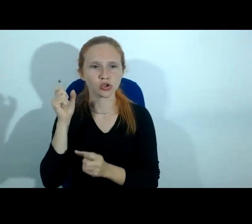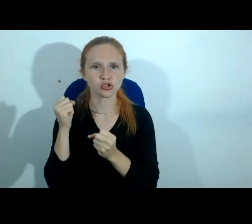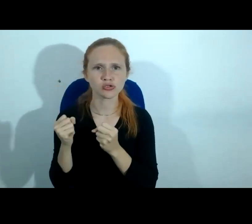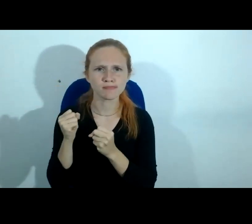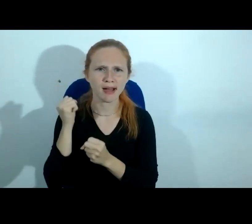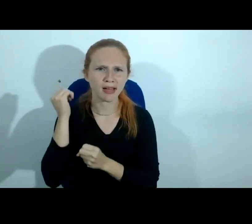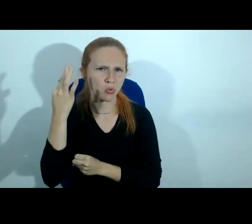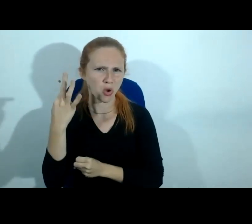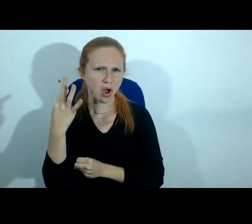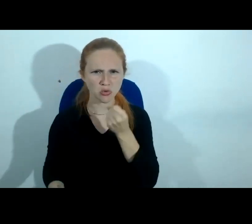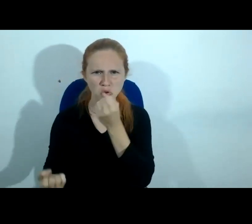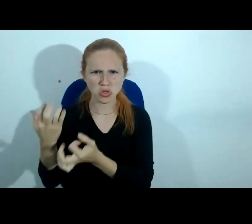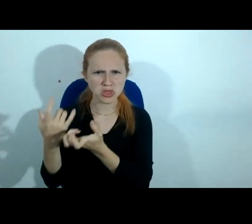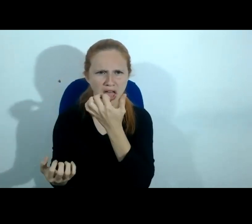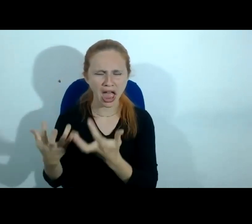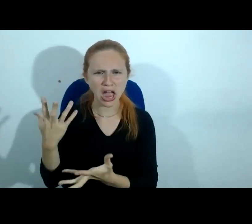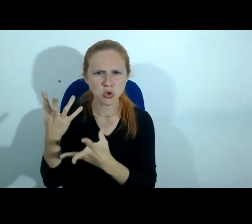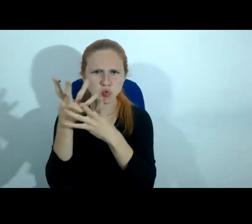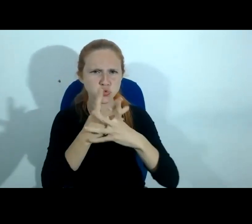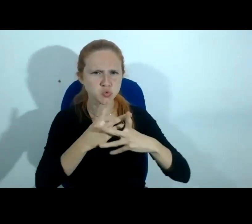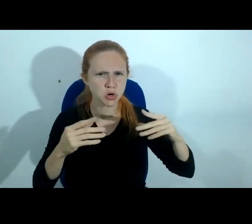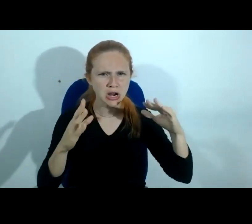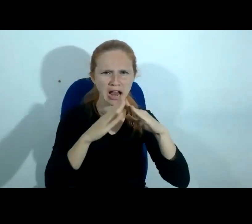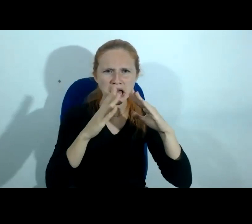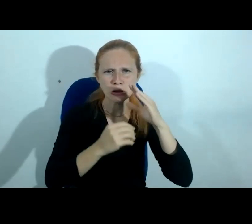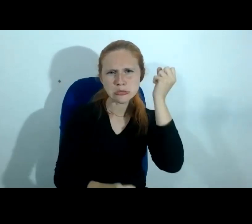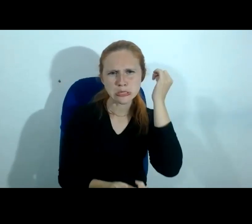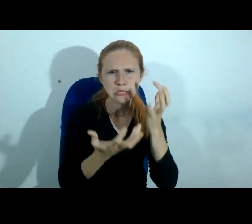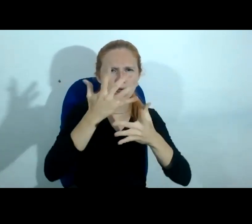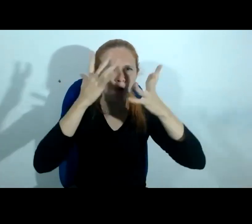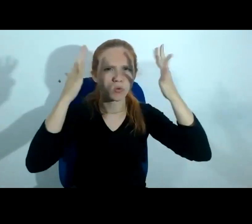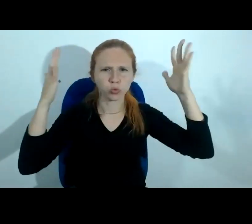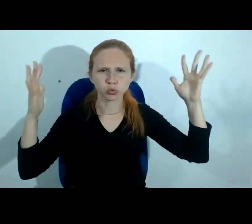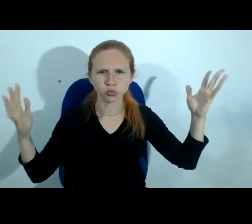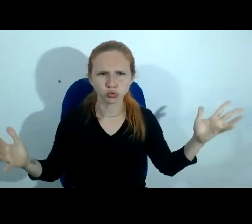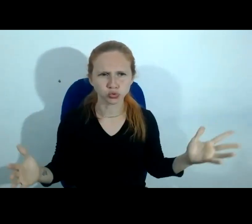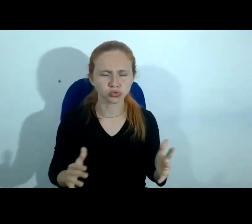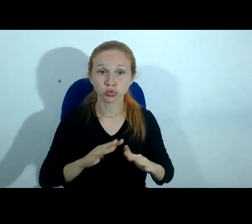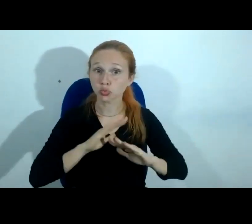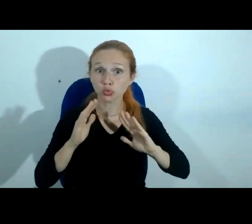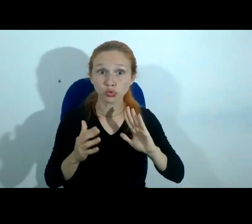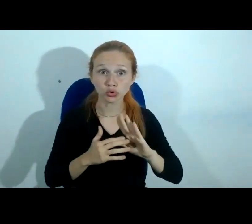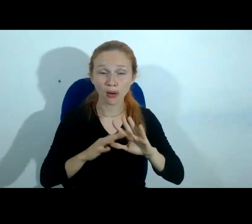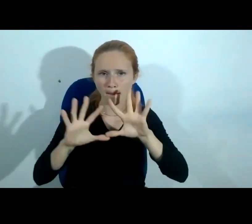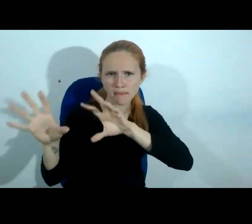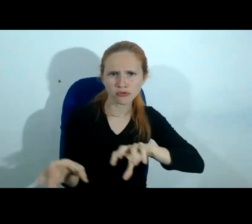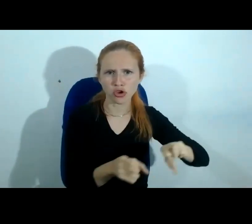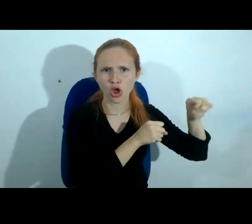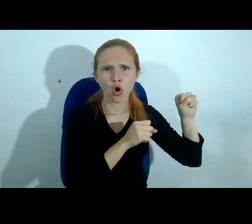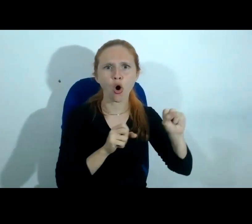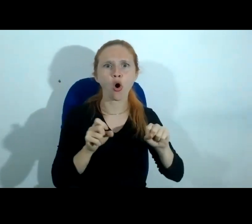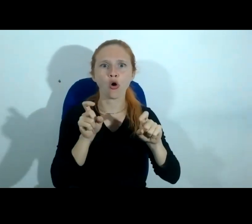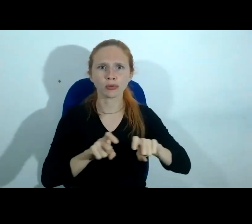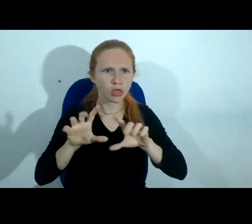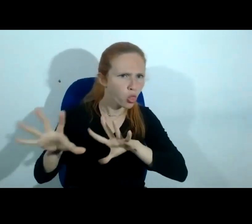casa dele e levado tudo como ele alega todas as coisas dele que ele levou para fora da casa ele tirou o computador